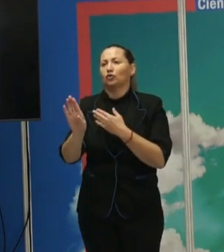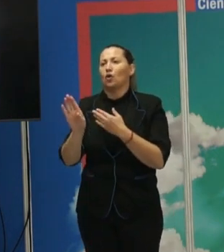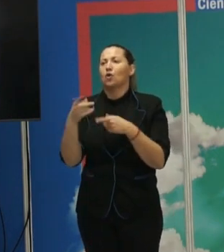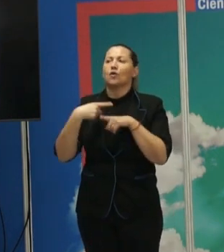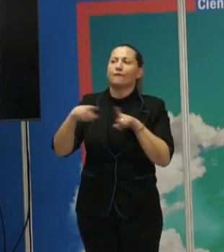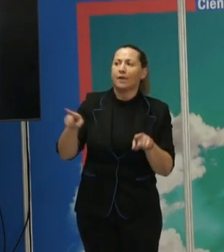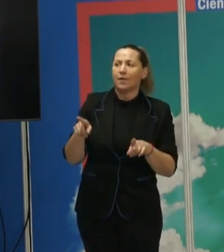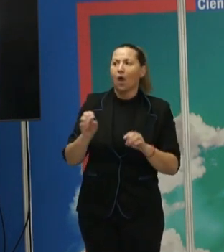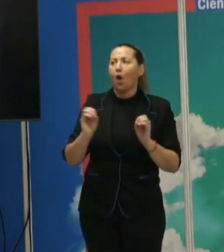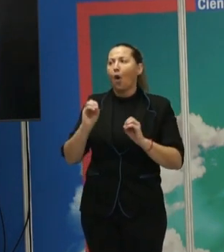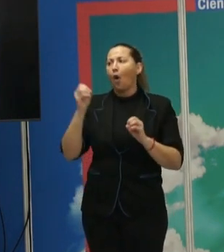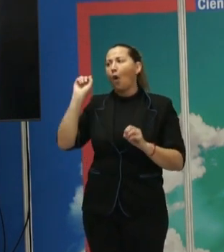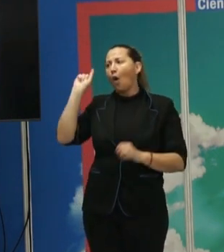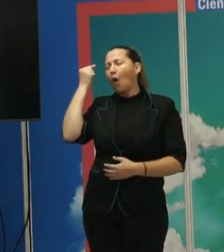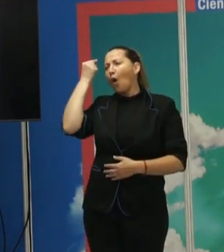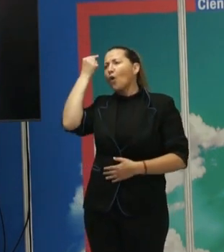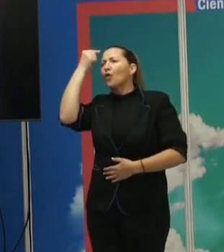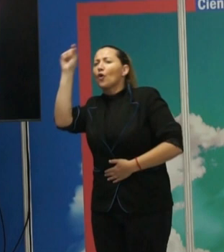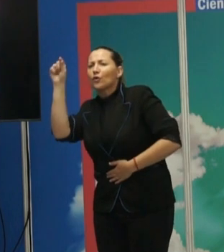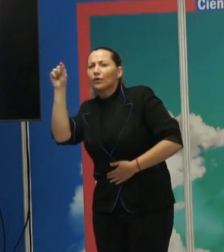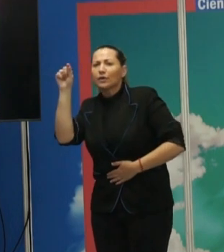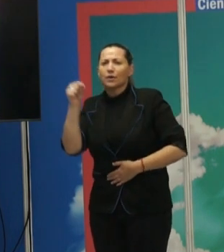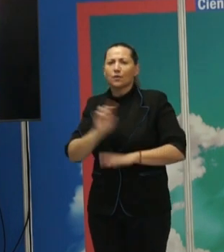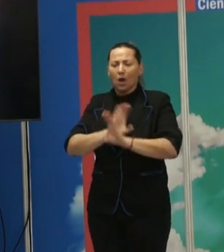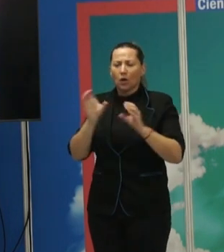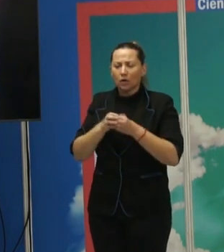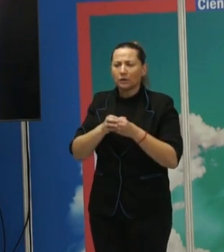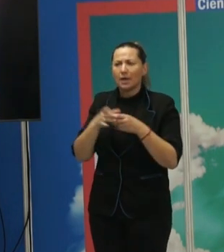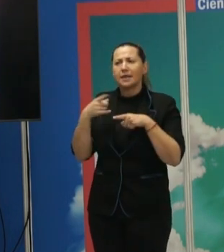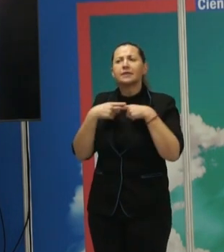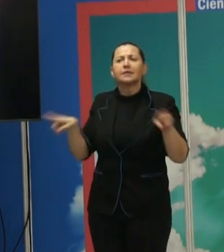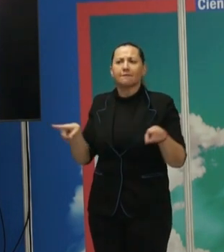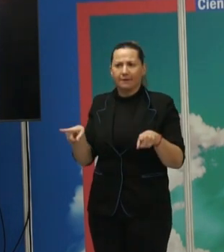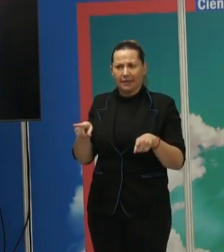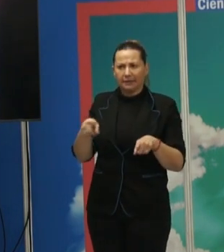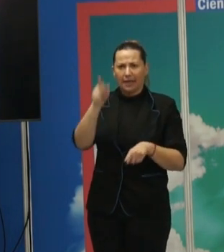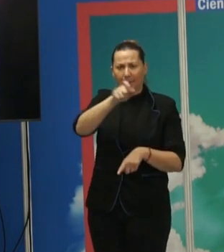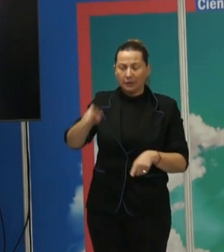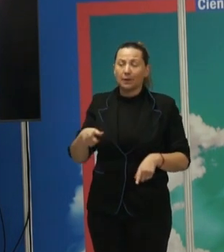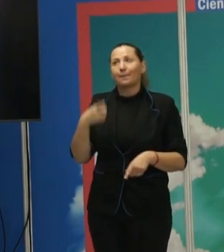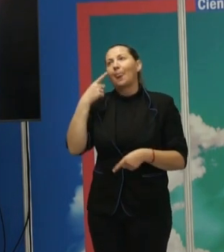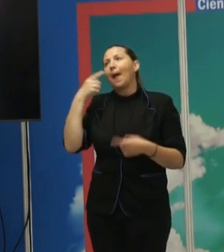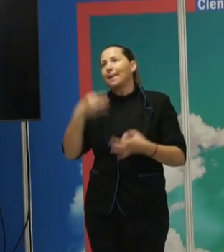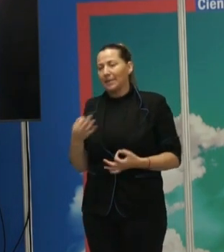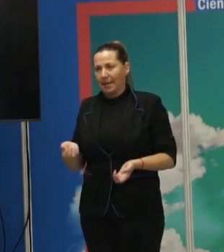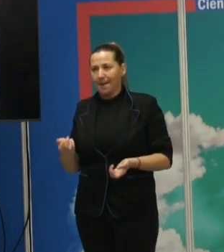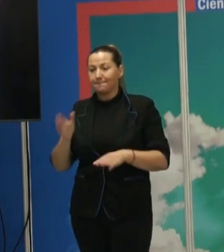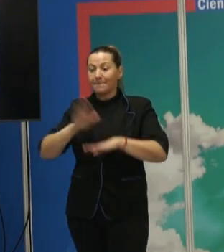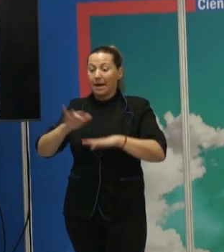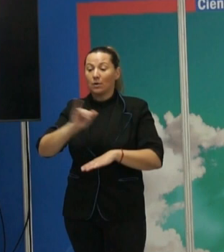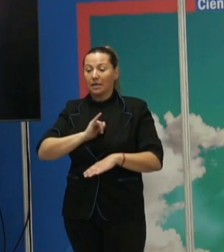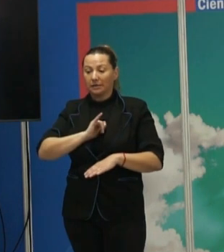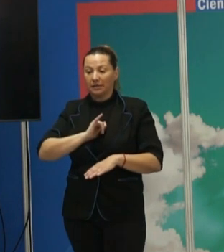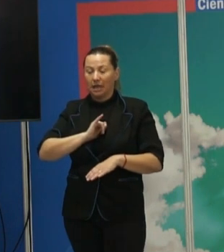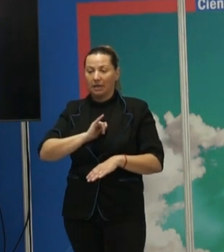conciencia que una persona o colectividad tiene de ella misma y es distinta a la de los demás. Es verdad que para que haya una identidad